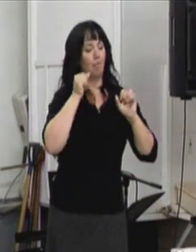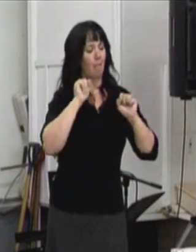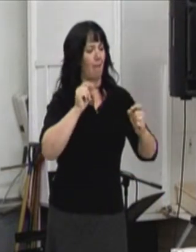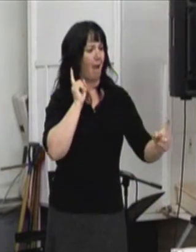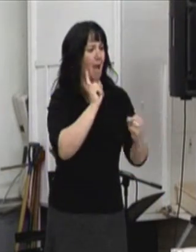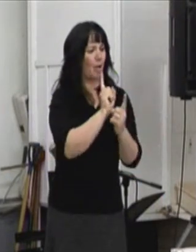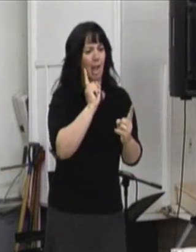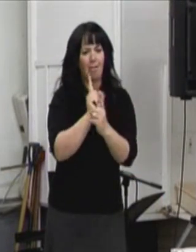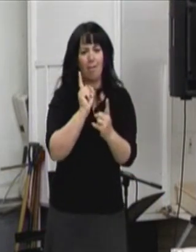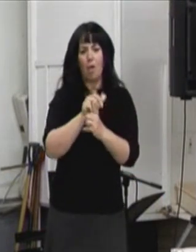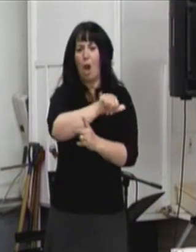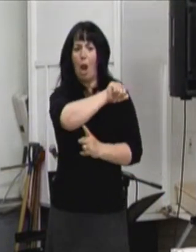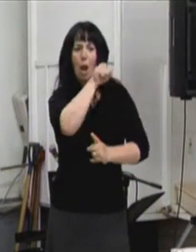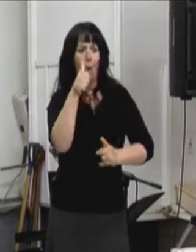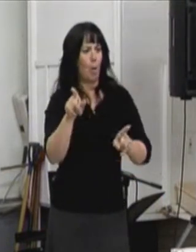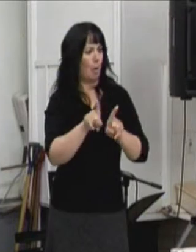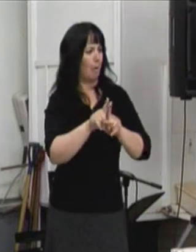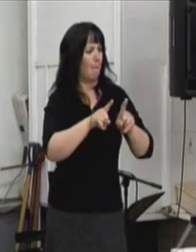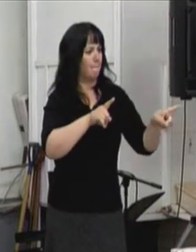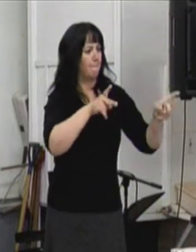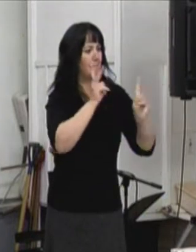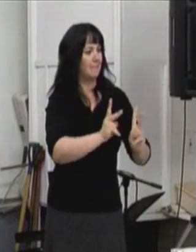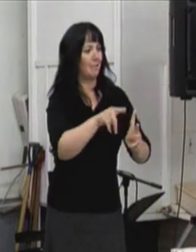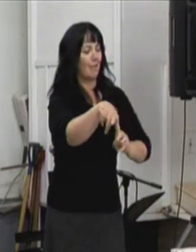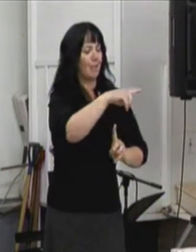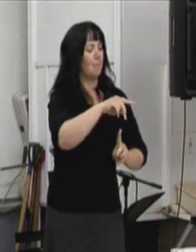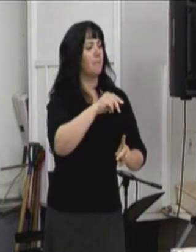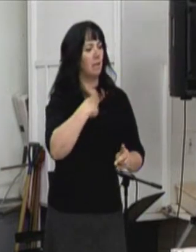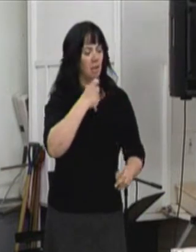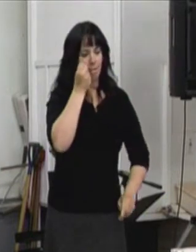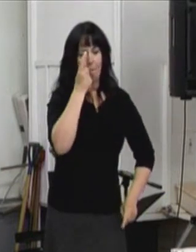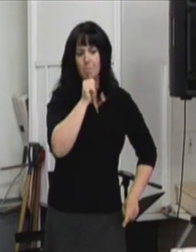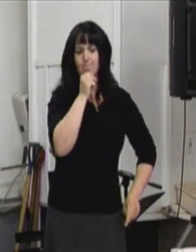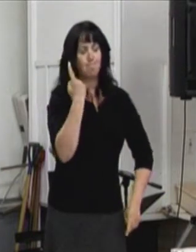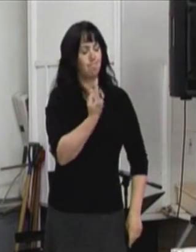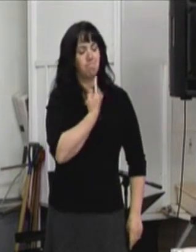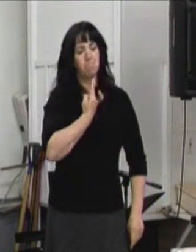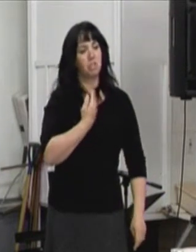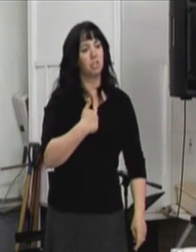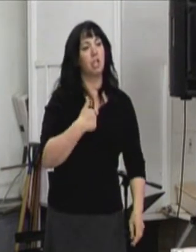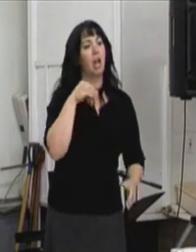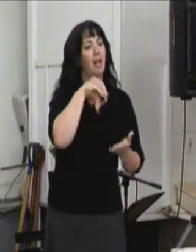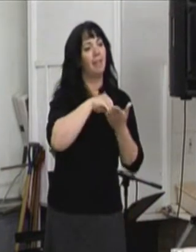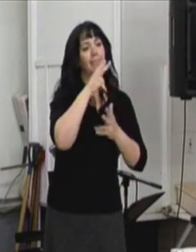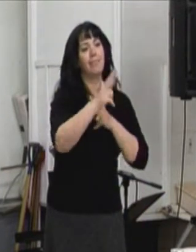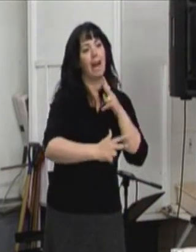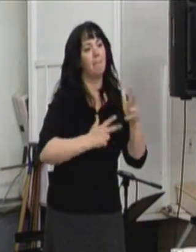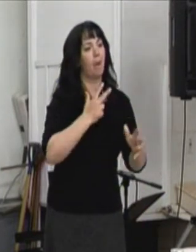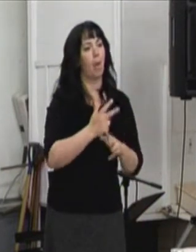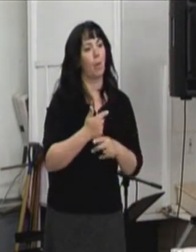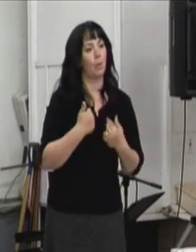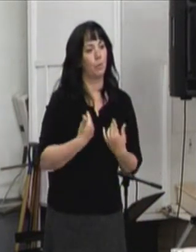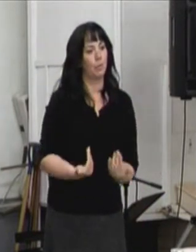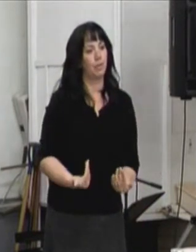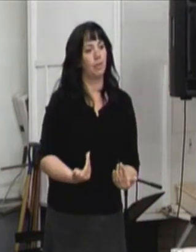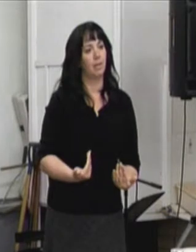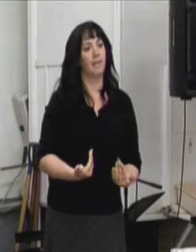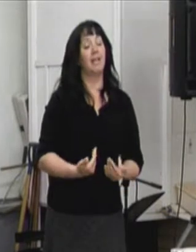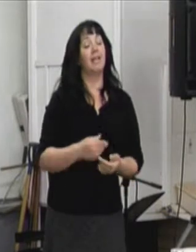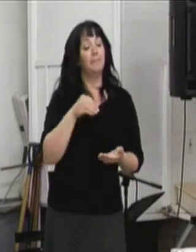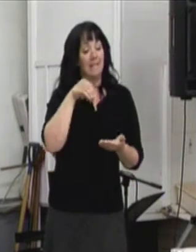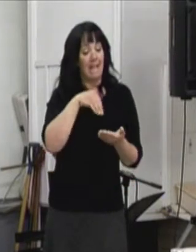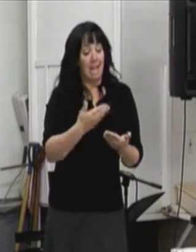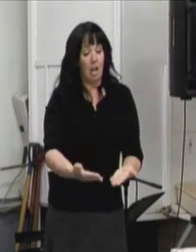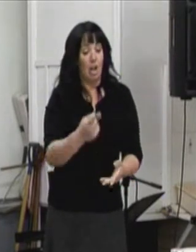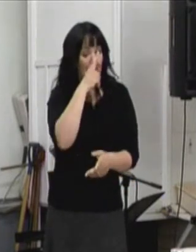athlètes et surtout réaliser que je n'étais pas la seule dans le monde avec ces conditions. Cet